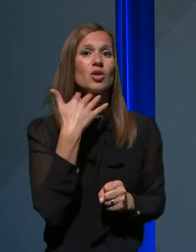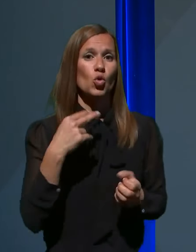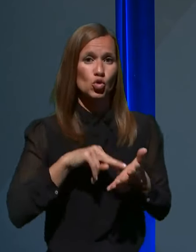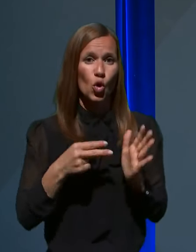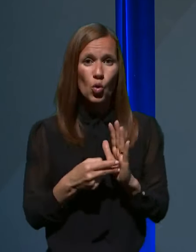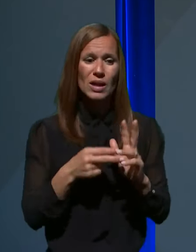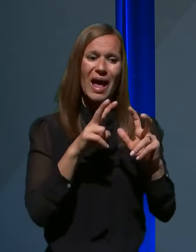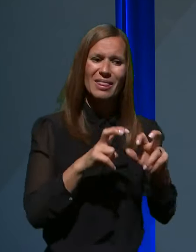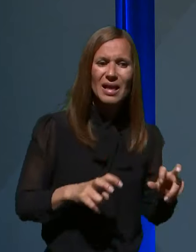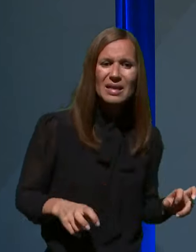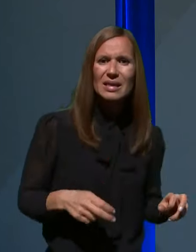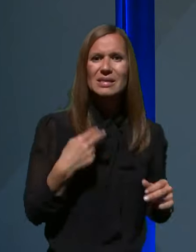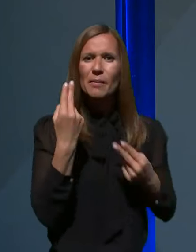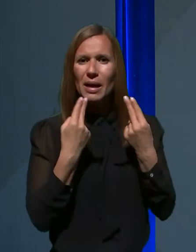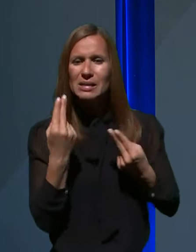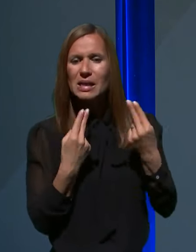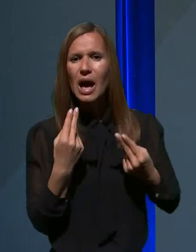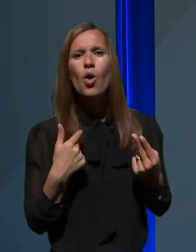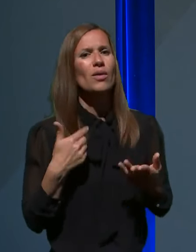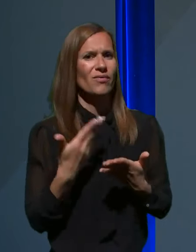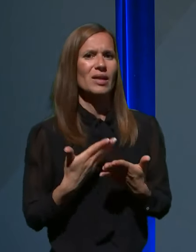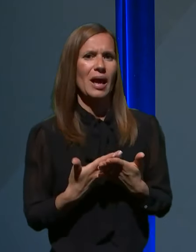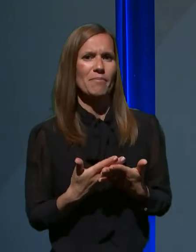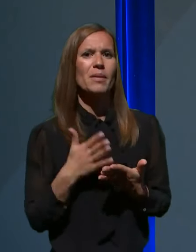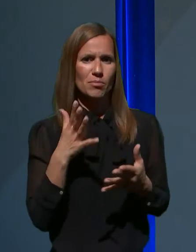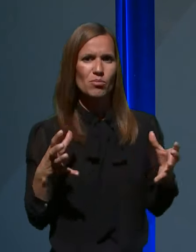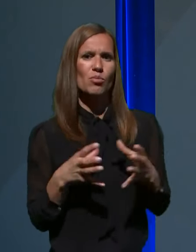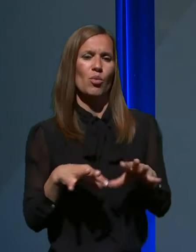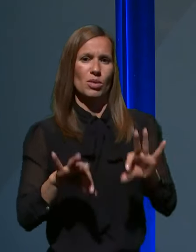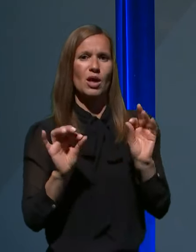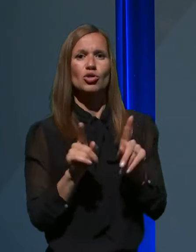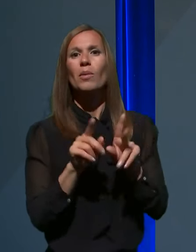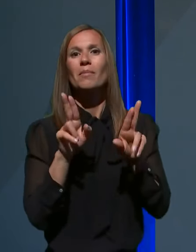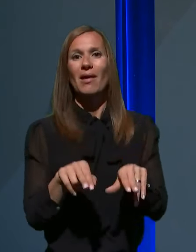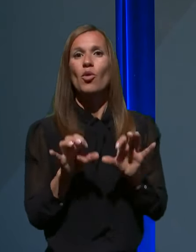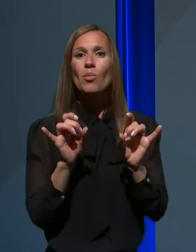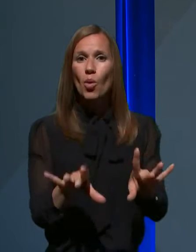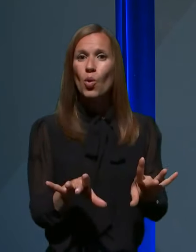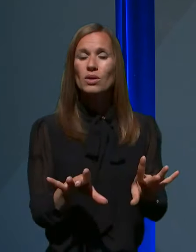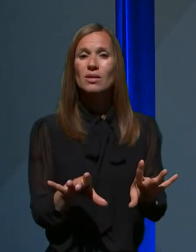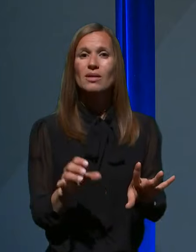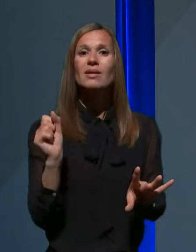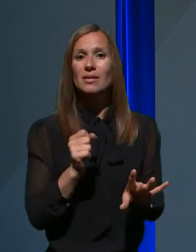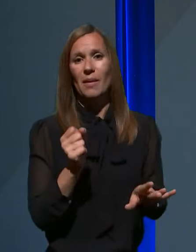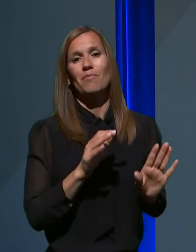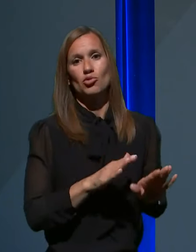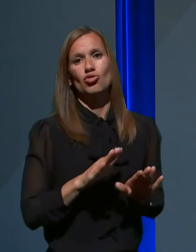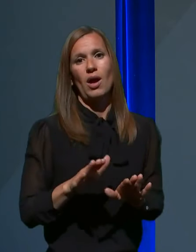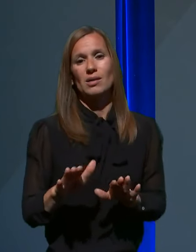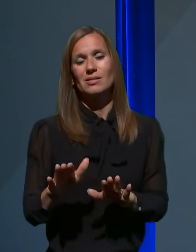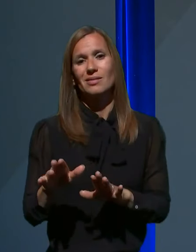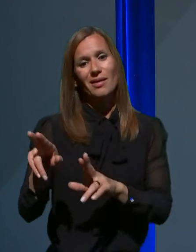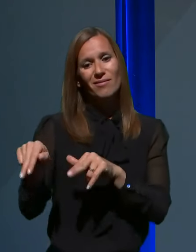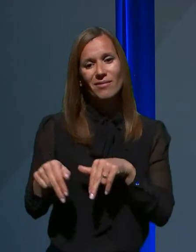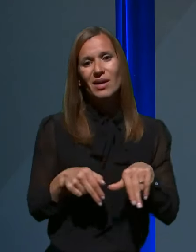preiskal in verjamem seveda, bomo našli tudi pravo pot, da počasi vrnemo v družbo